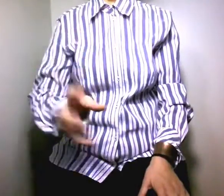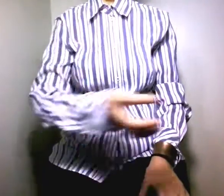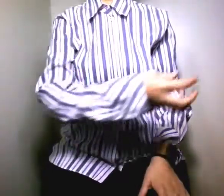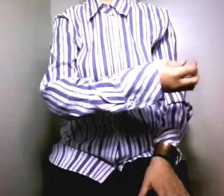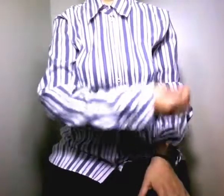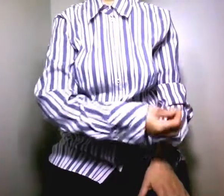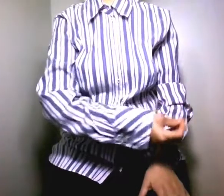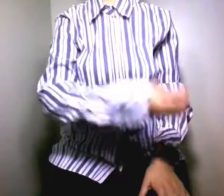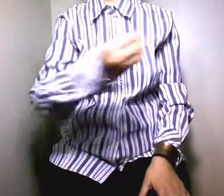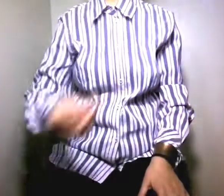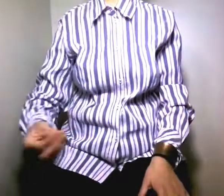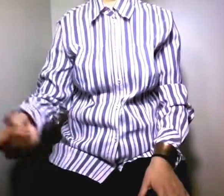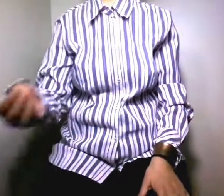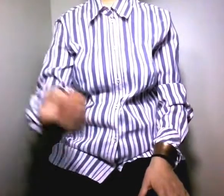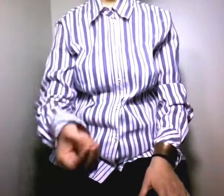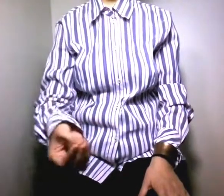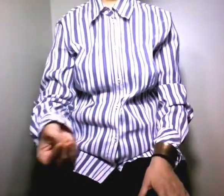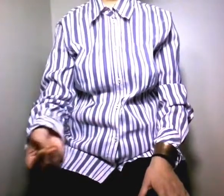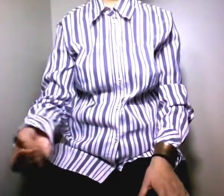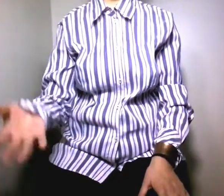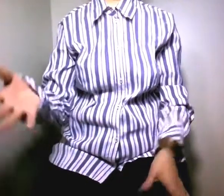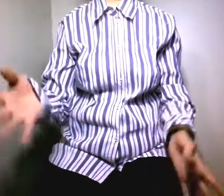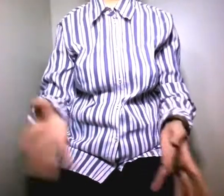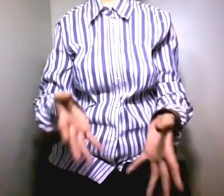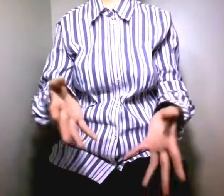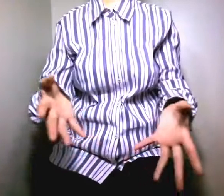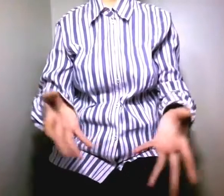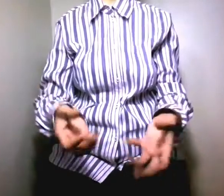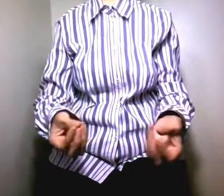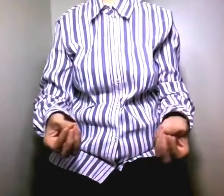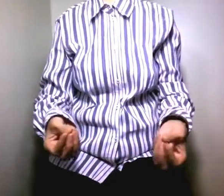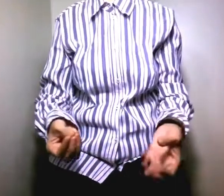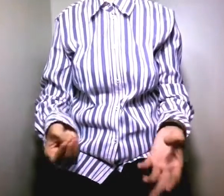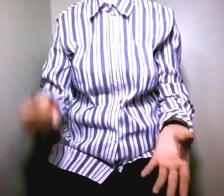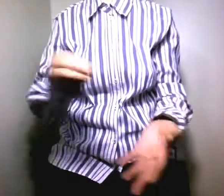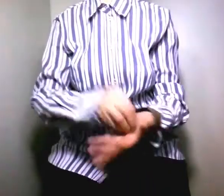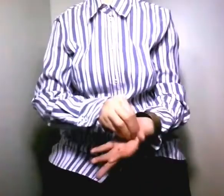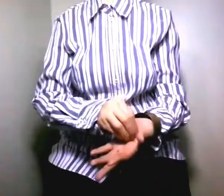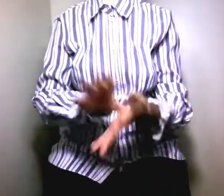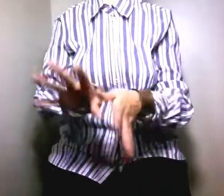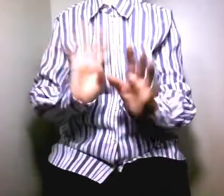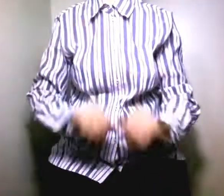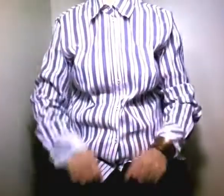فأخذ ذلك الابن ونسده إلى زوجته أب دكر